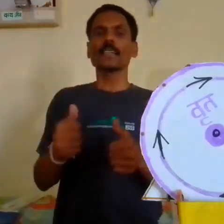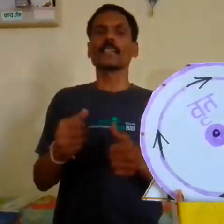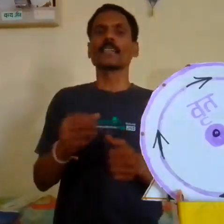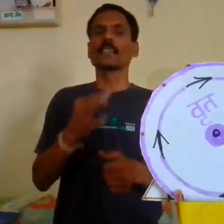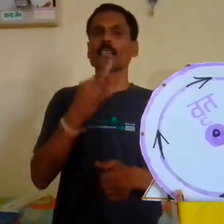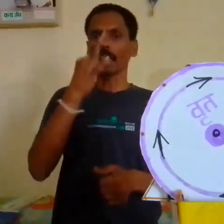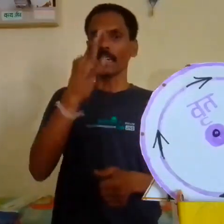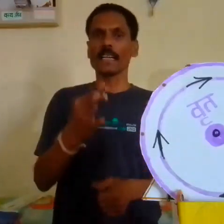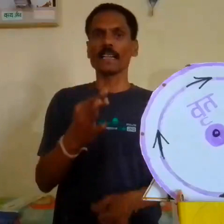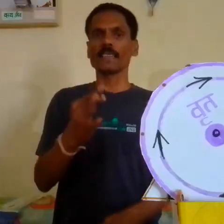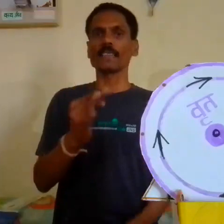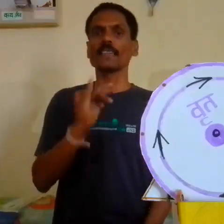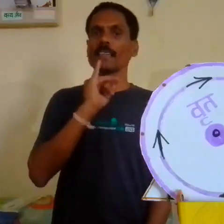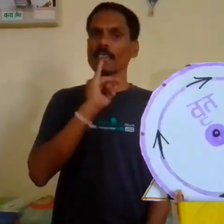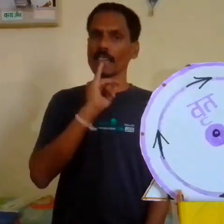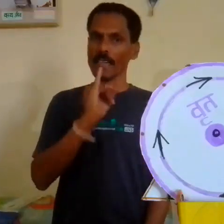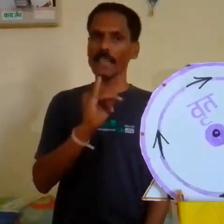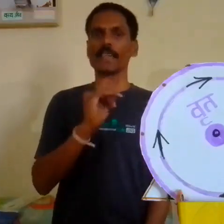कहलाती है